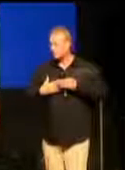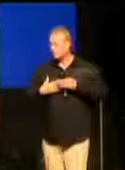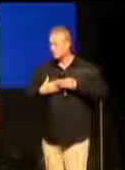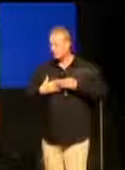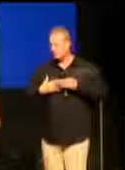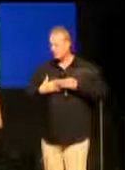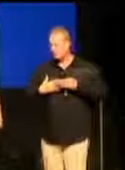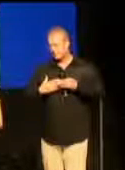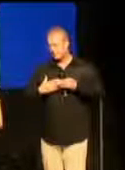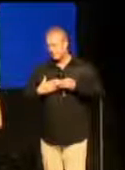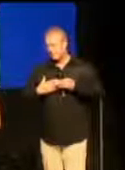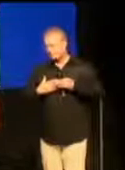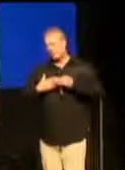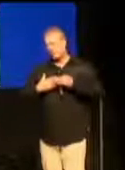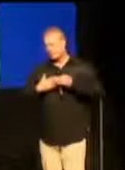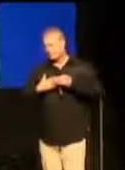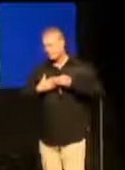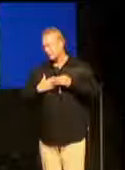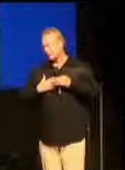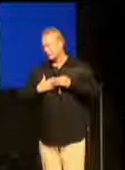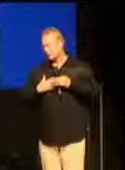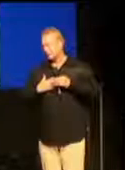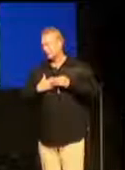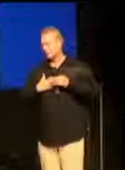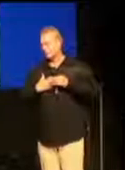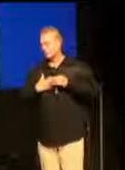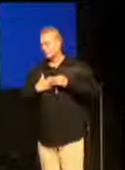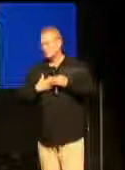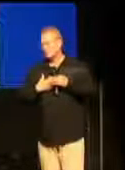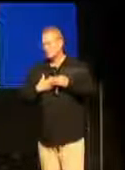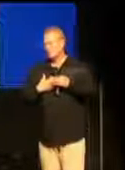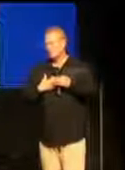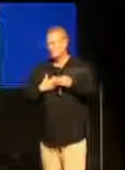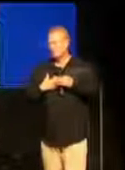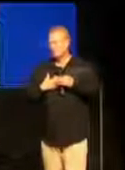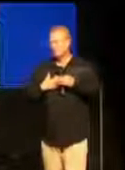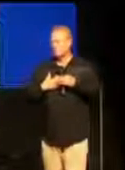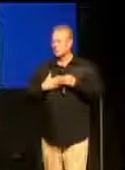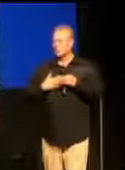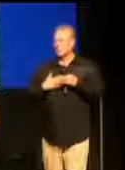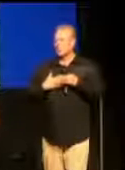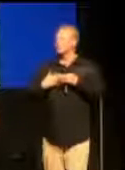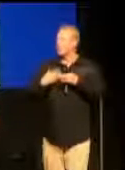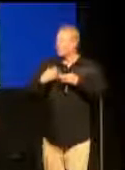Es war eine übernatürliche Begegnung. Ich hatte das noch nie vorher gespürt.